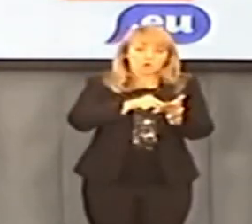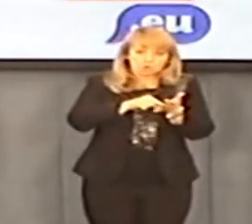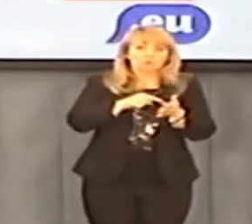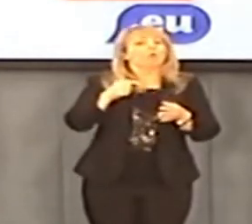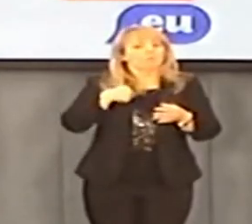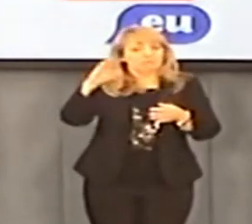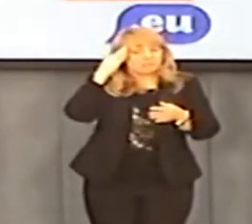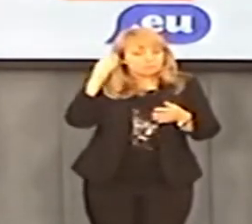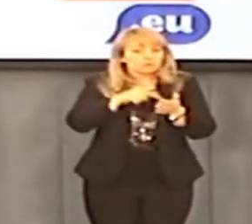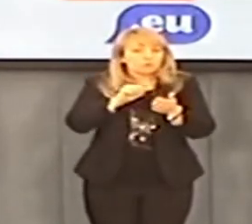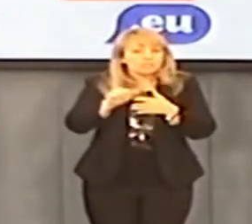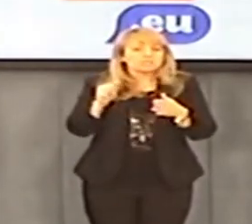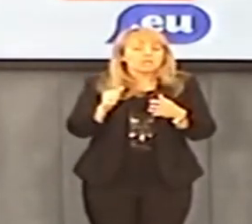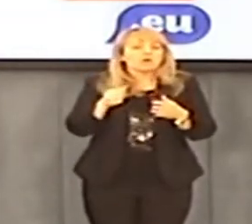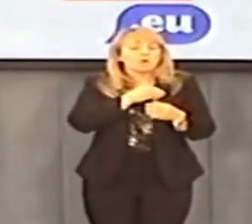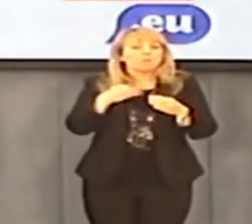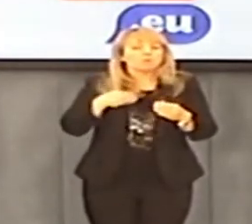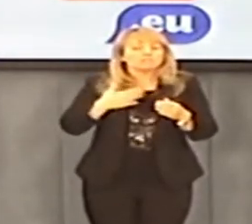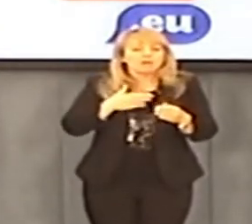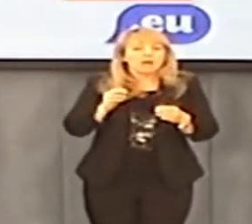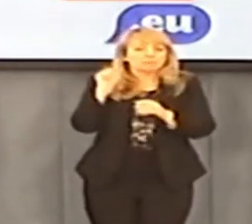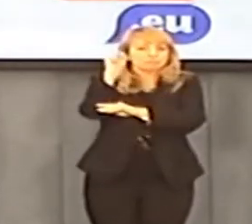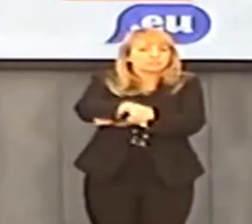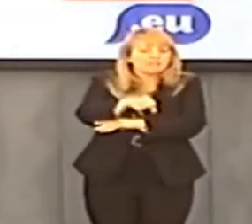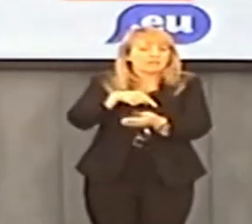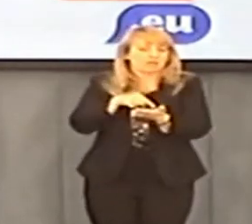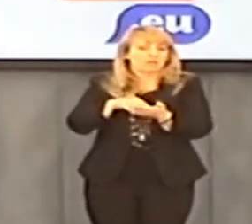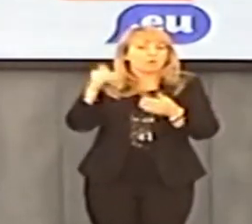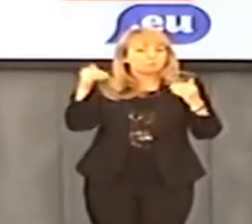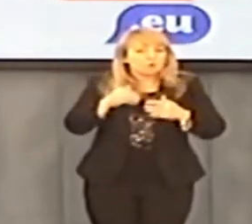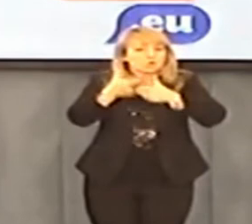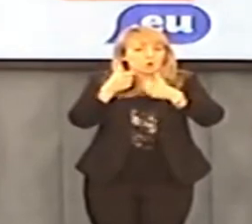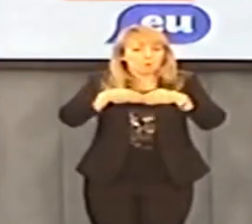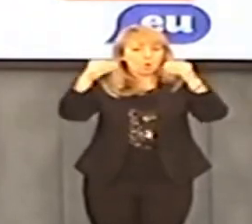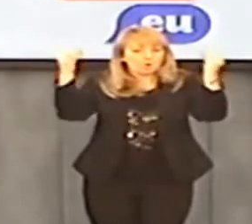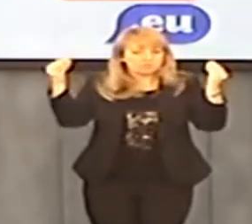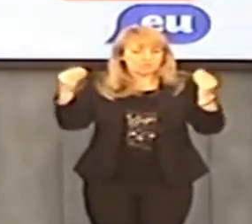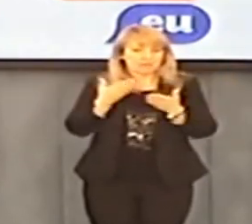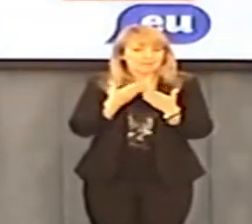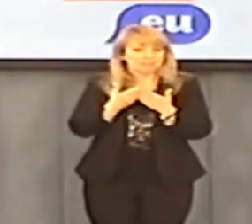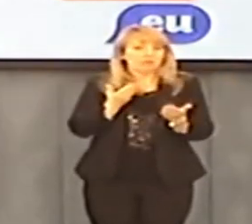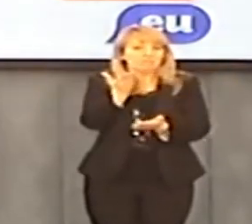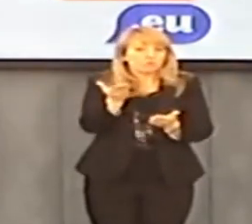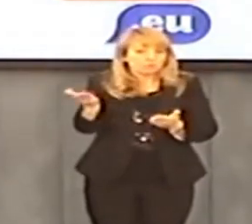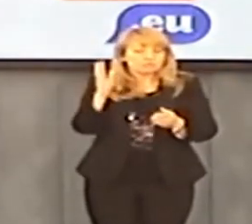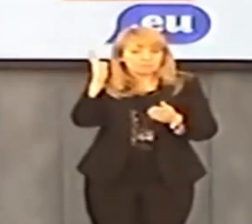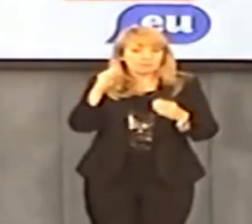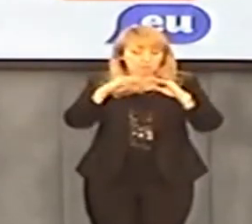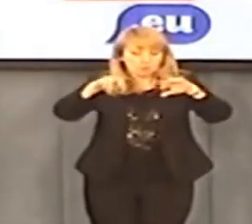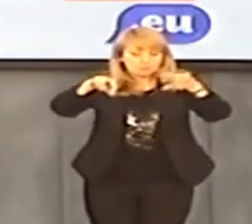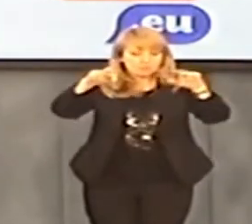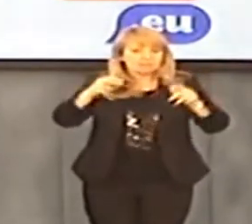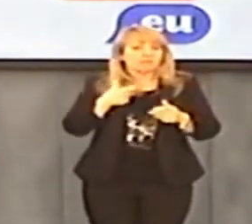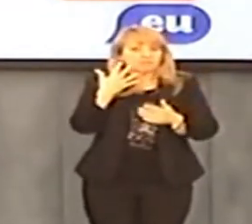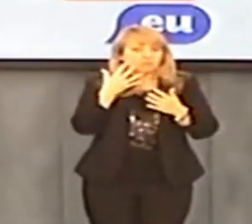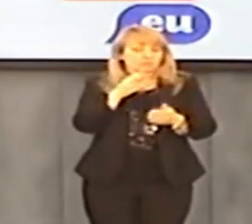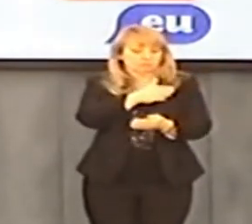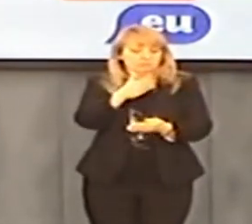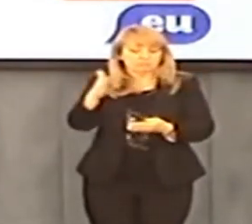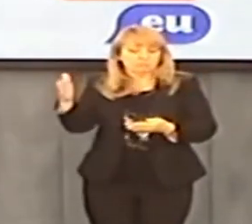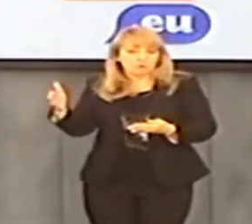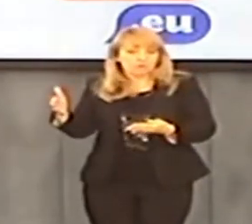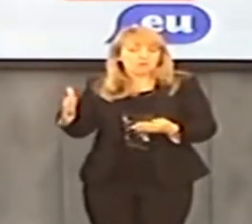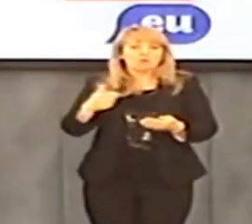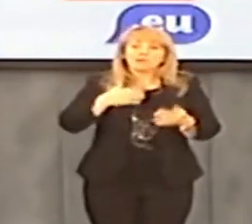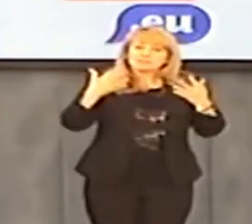jeszcze. W tych dziedzinach będzie inwestowała Polska. Bo to są dziedziny, w których ma dzisiaj przewagę strategiczną nad innymi krajami w Europie. I dlatego wnioski będą rozpatrywane ze względu na